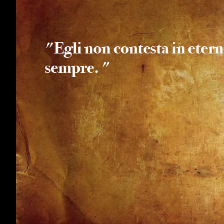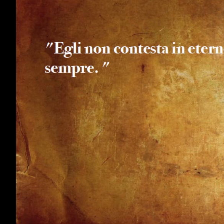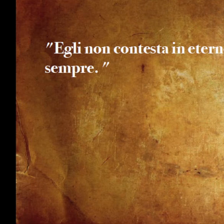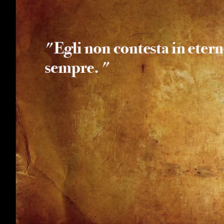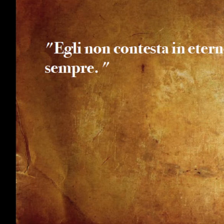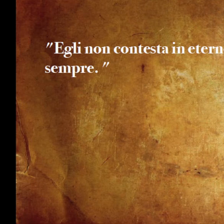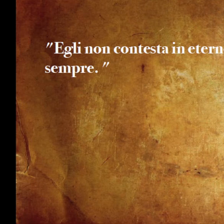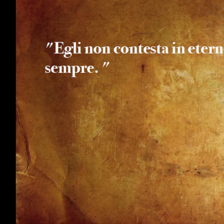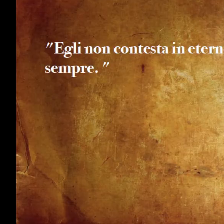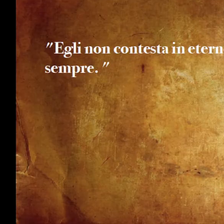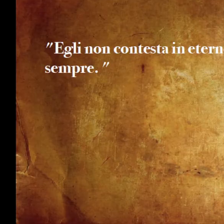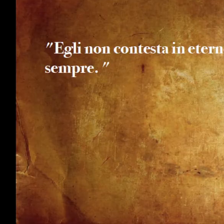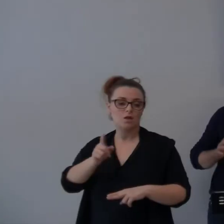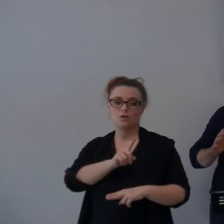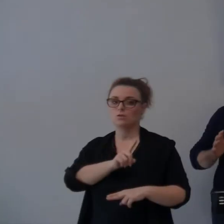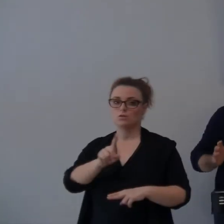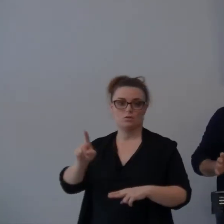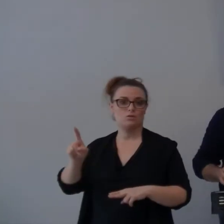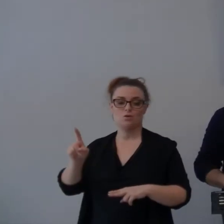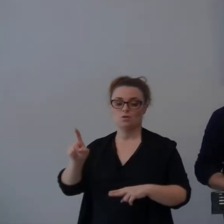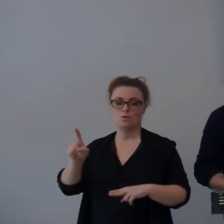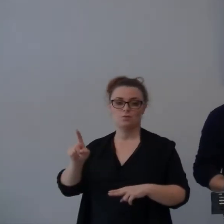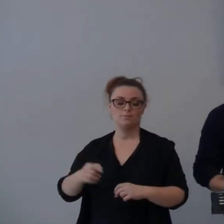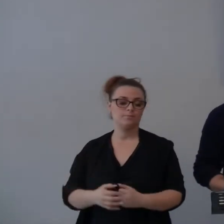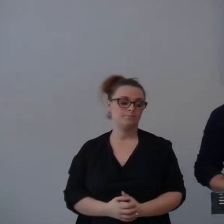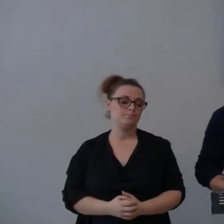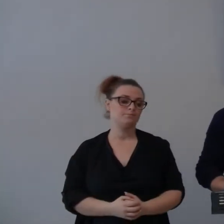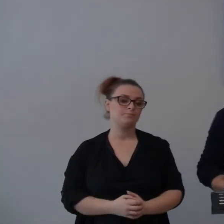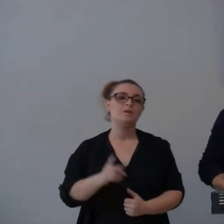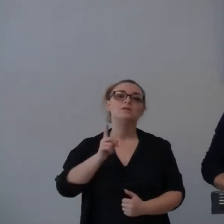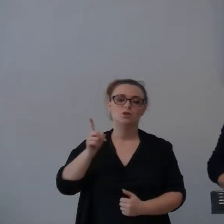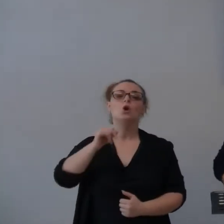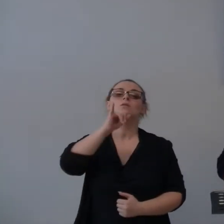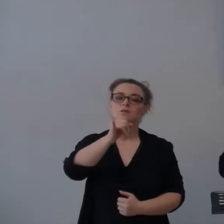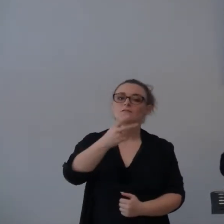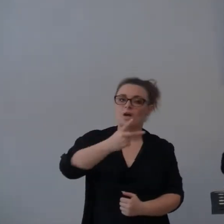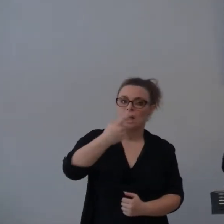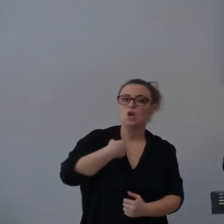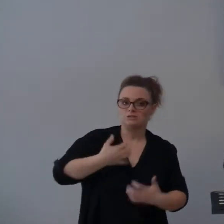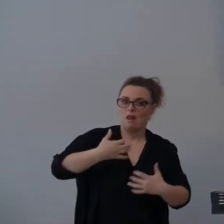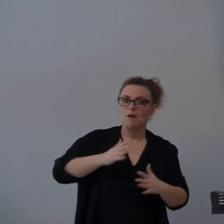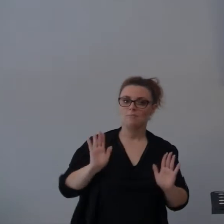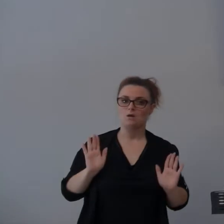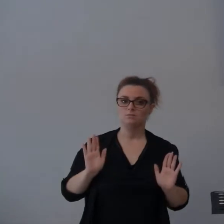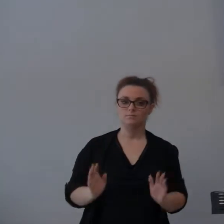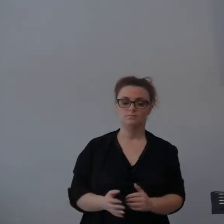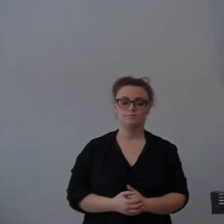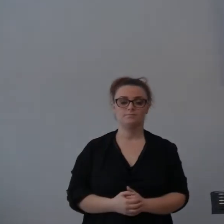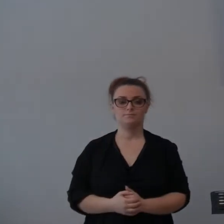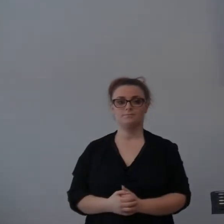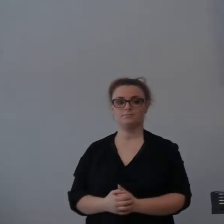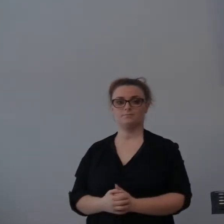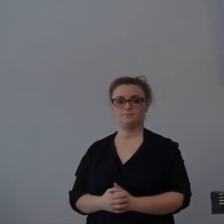la sua ira per sempre. Dio si arrabbia, e come? E come?